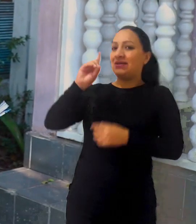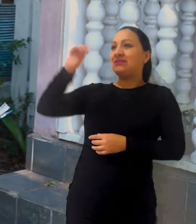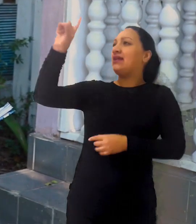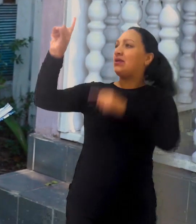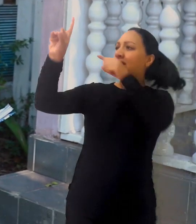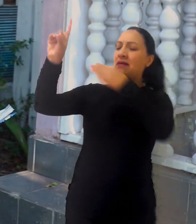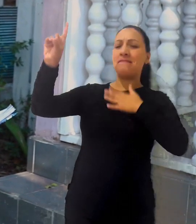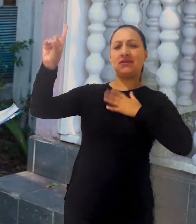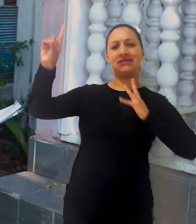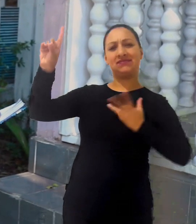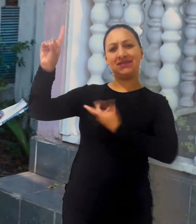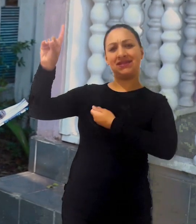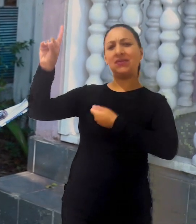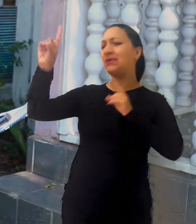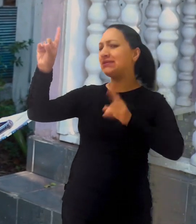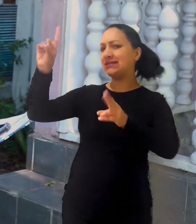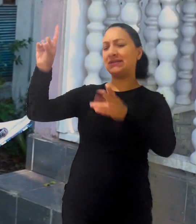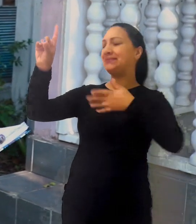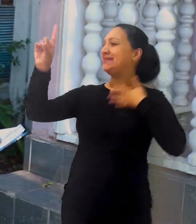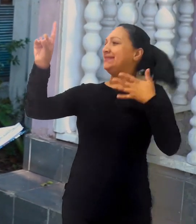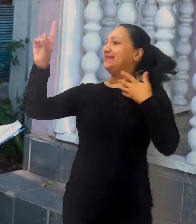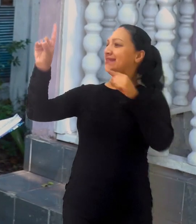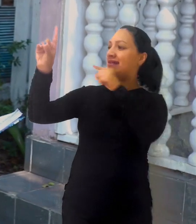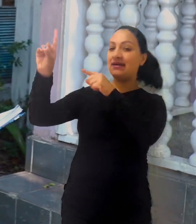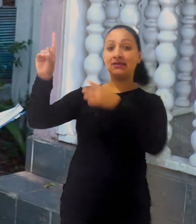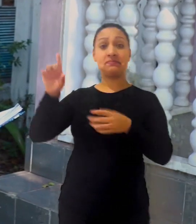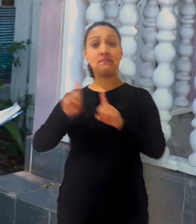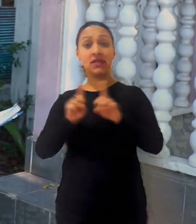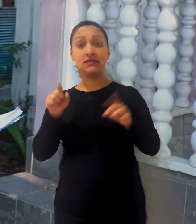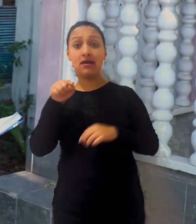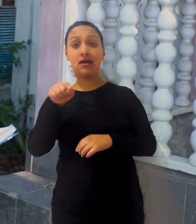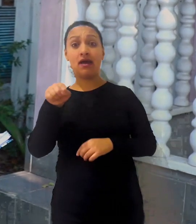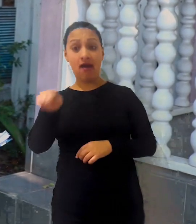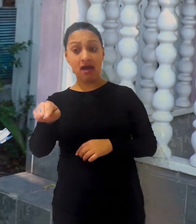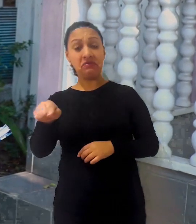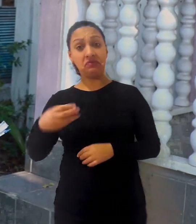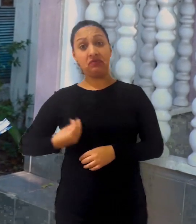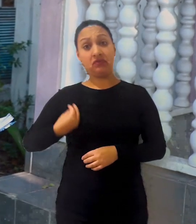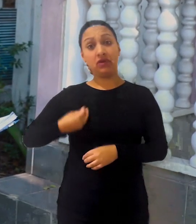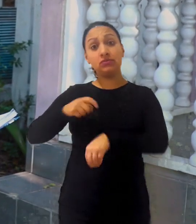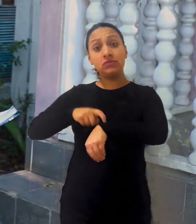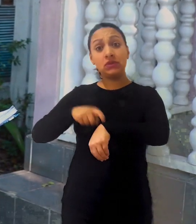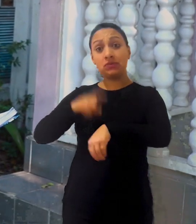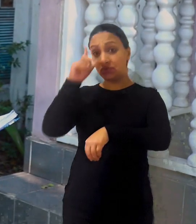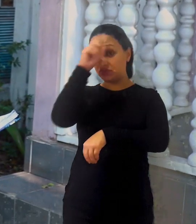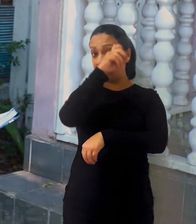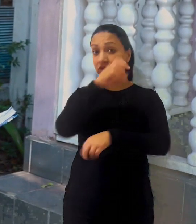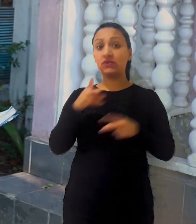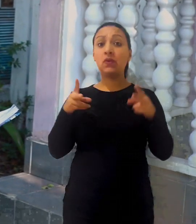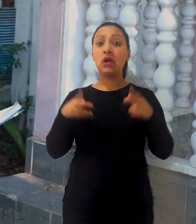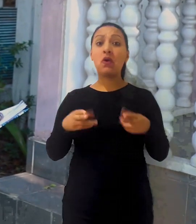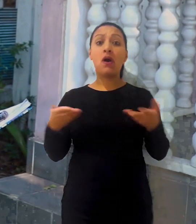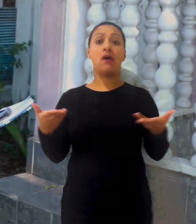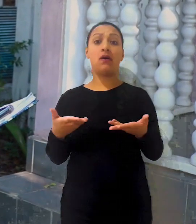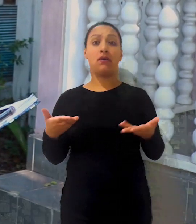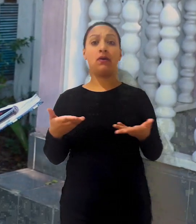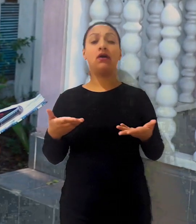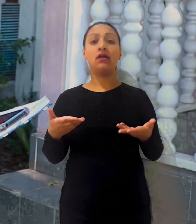Deus da minha salvação e todavia eu me alegrarei nele então ele estava num tempo difícil, como a gente tem vivido hoje uma guerra